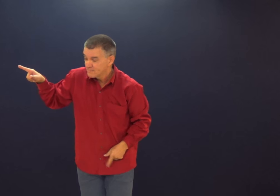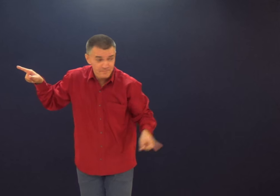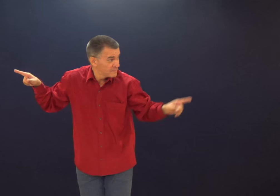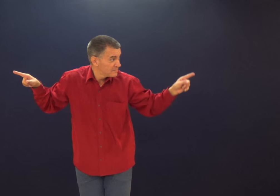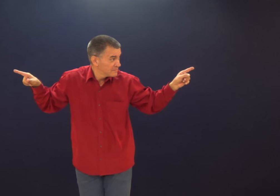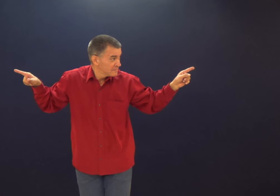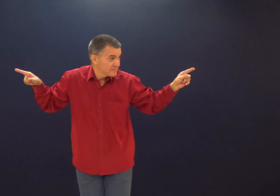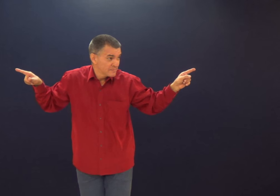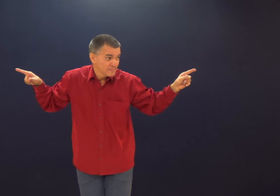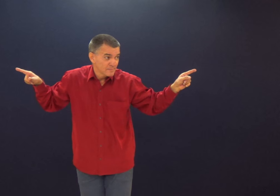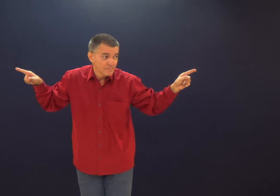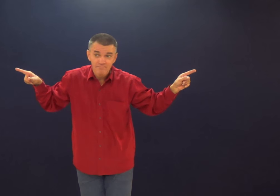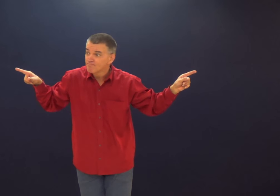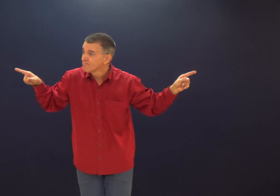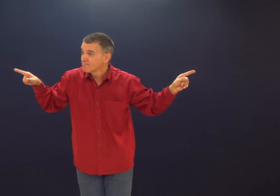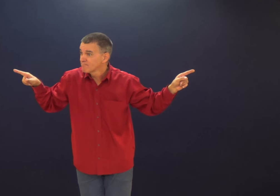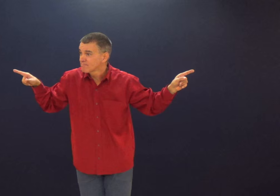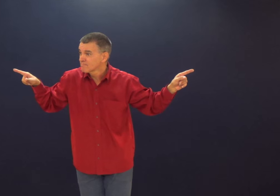Ele te dá o perdão.